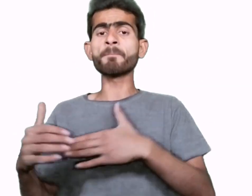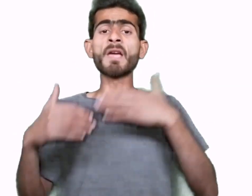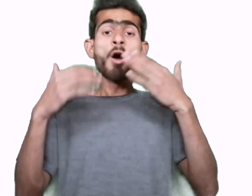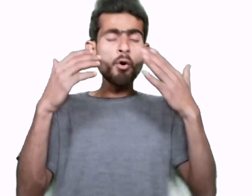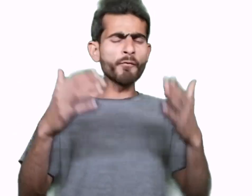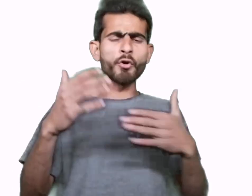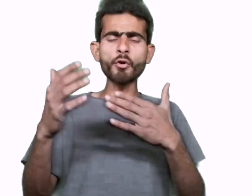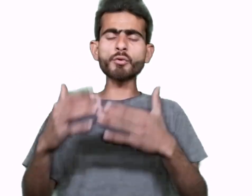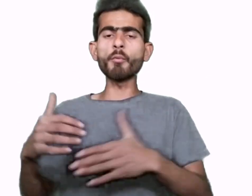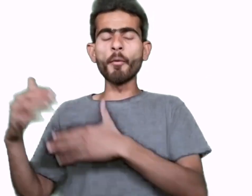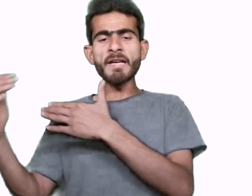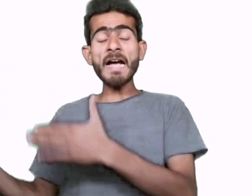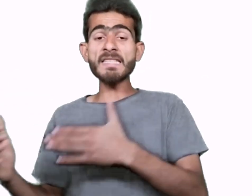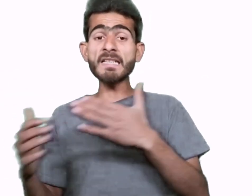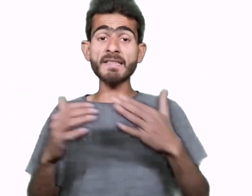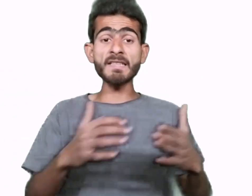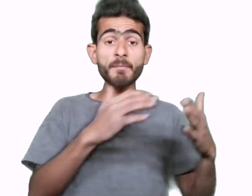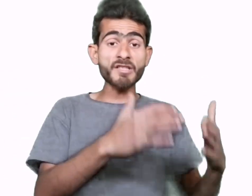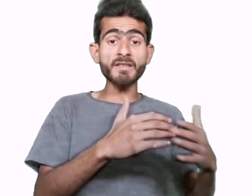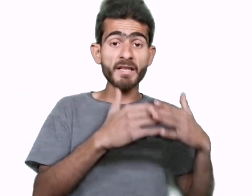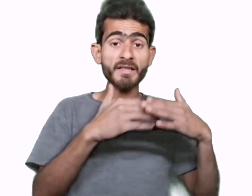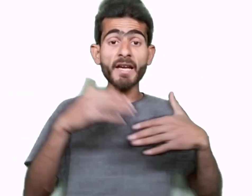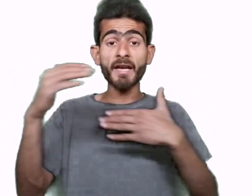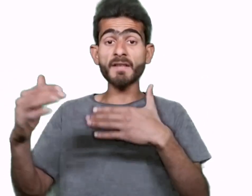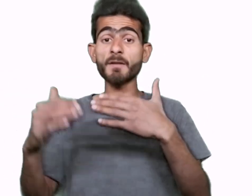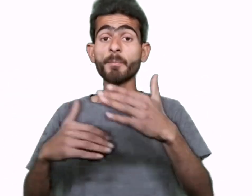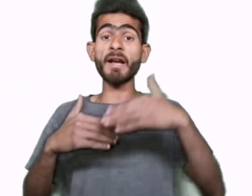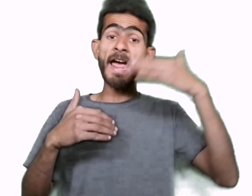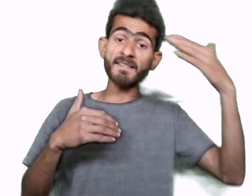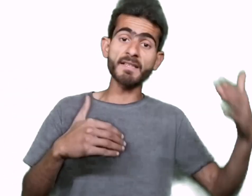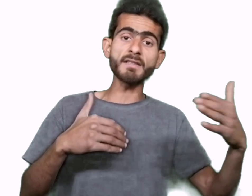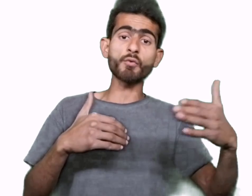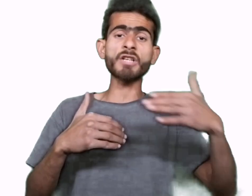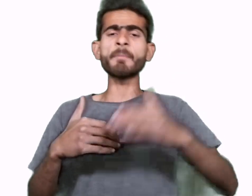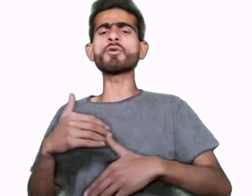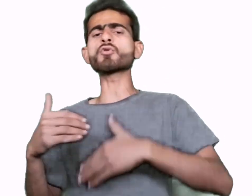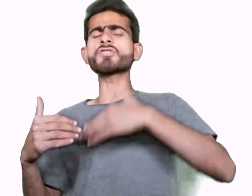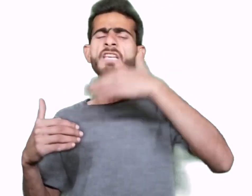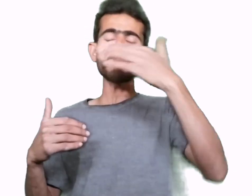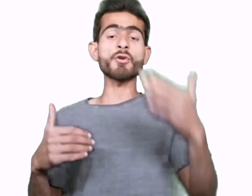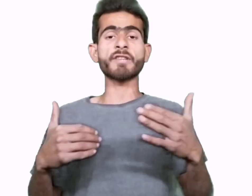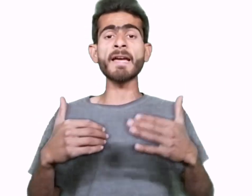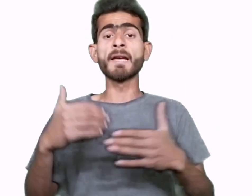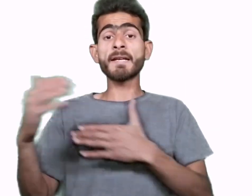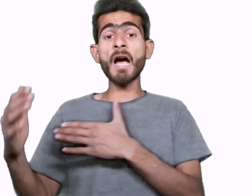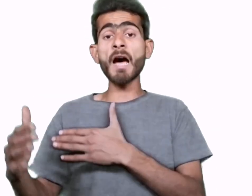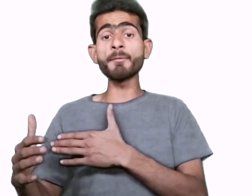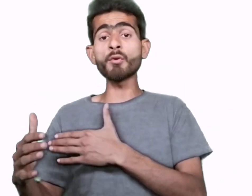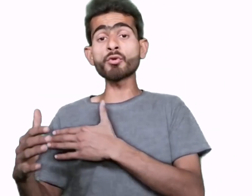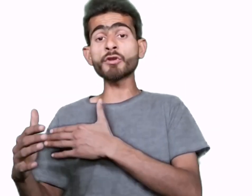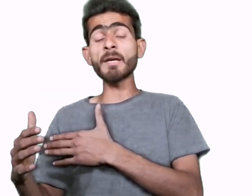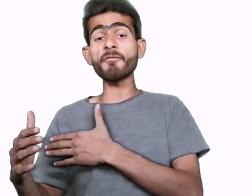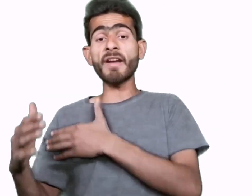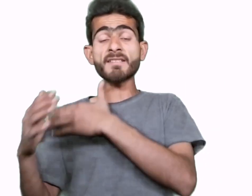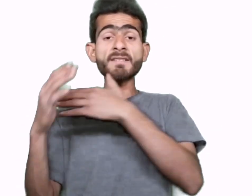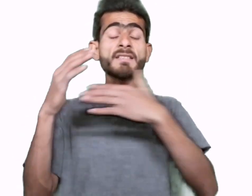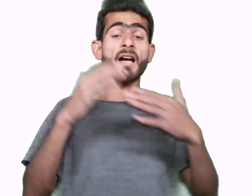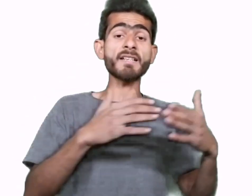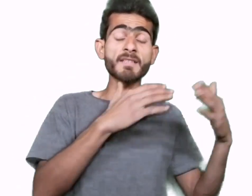اور وہ دوستو وہ بھی اچھی خاصی کمیشن دیتی ہیں ایک سم پر ایسے ہی ان کا بھی دوستو سیم ہی ہوتا ہے کہ آپ نے ان سے فرینچس سے جا کے